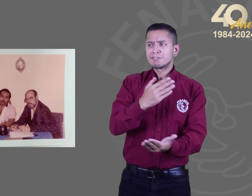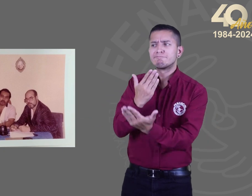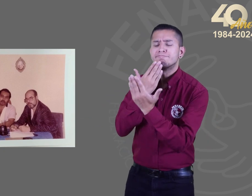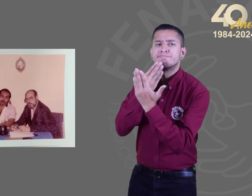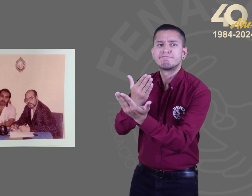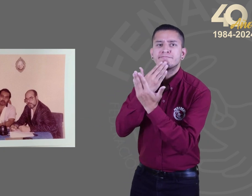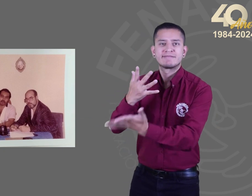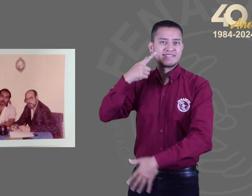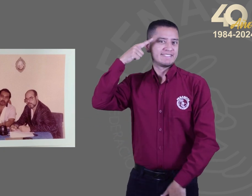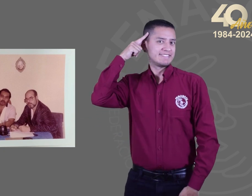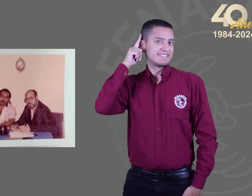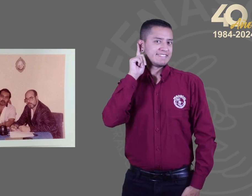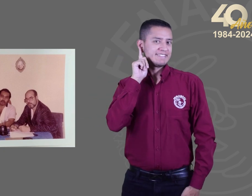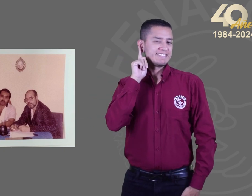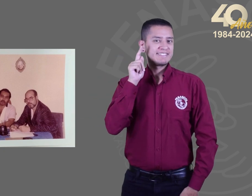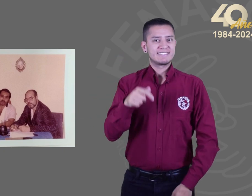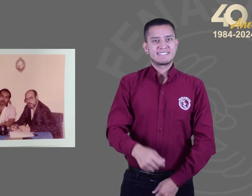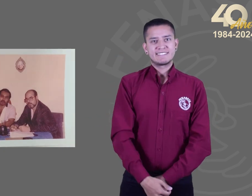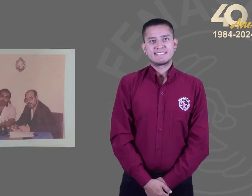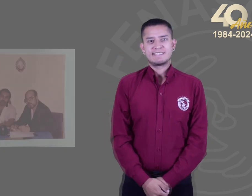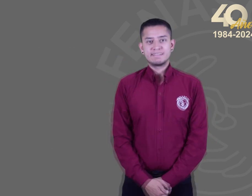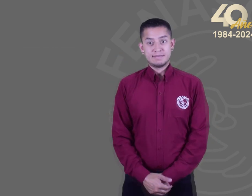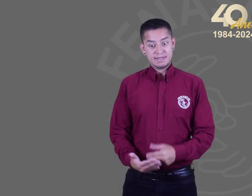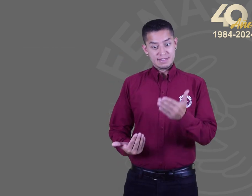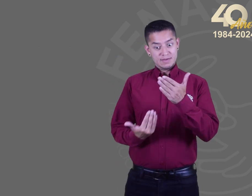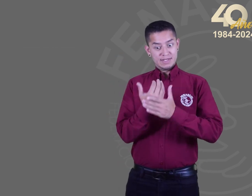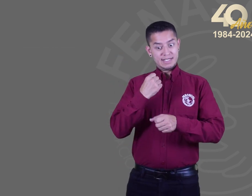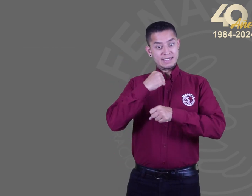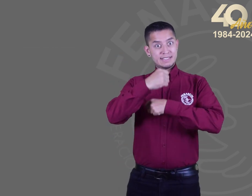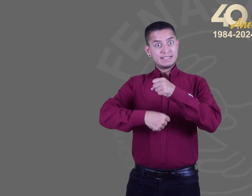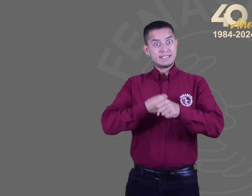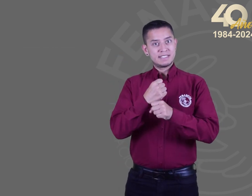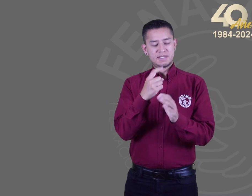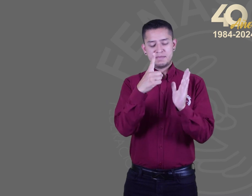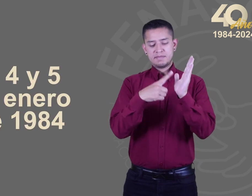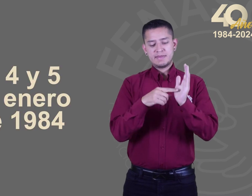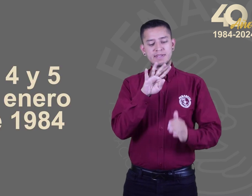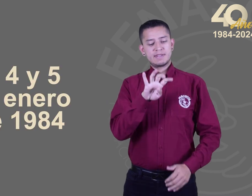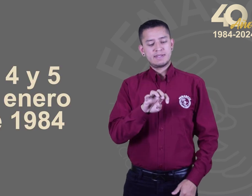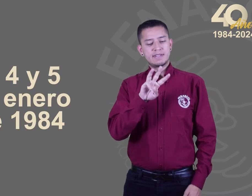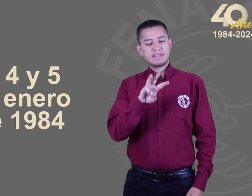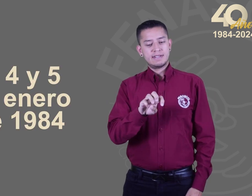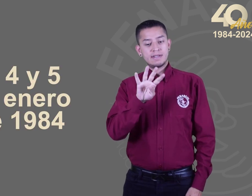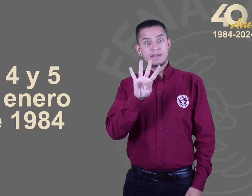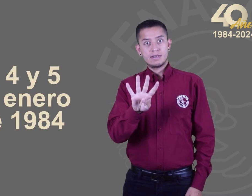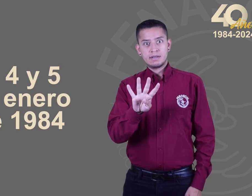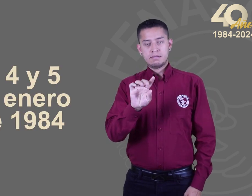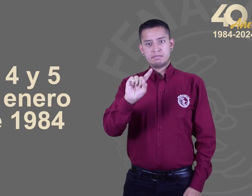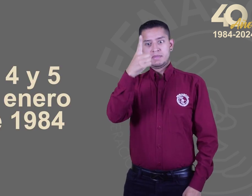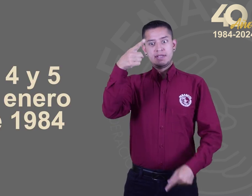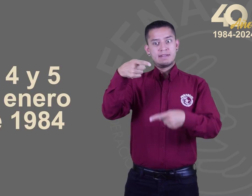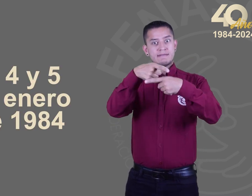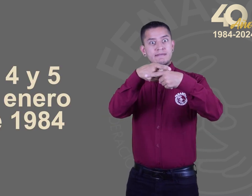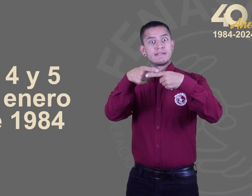Nuestro agradecimiento a Félix Pinedo. El 3, 4 y 5 de enero de